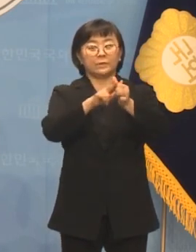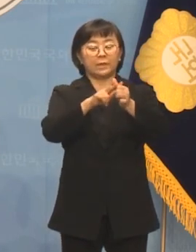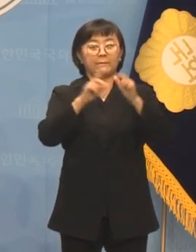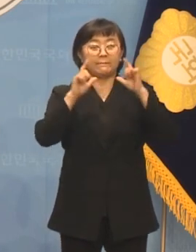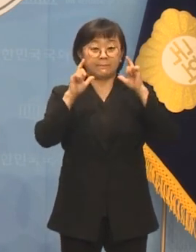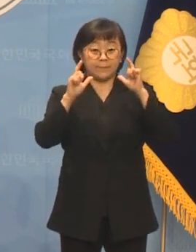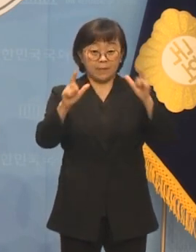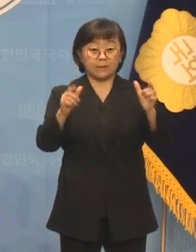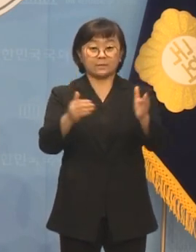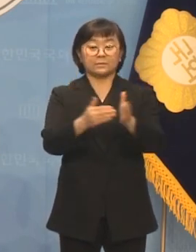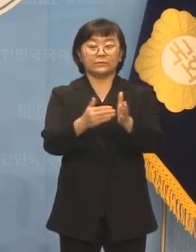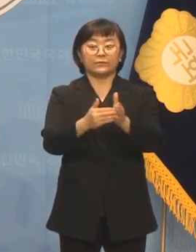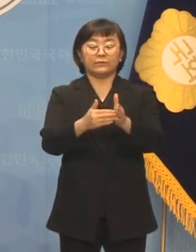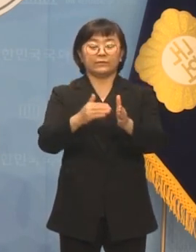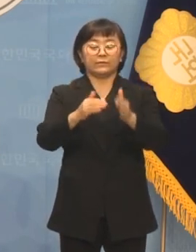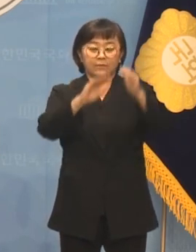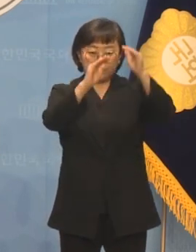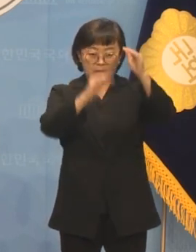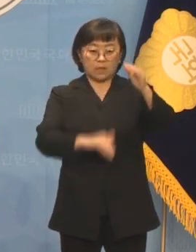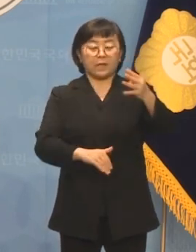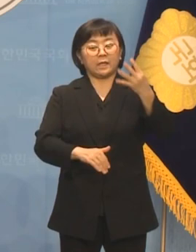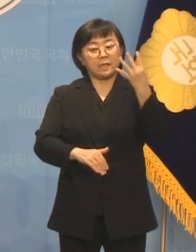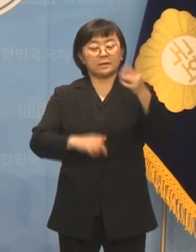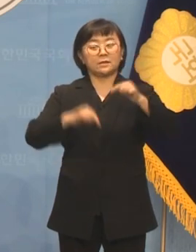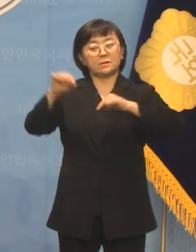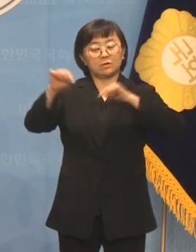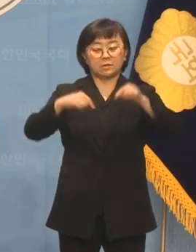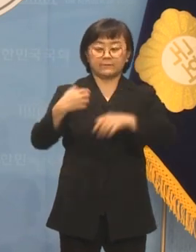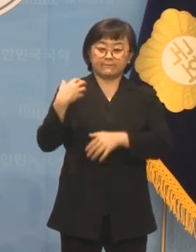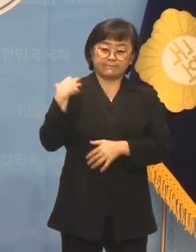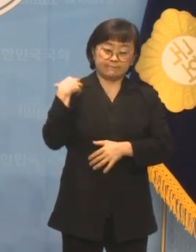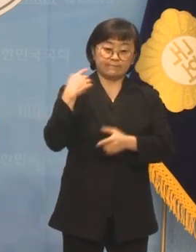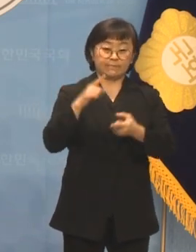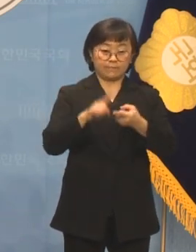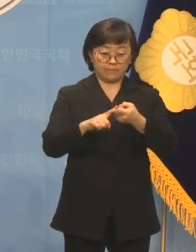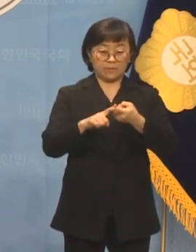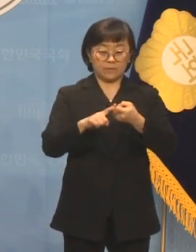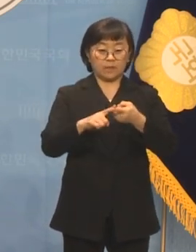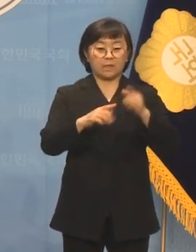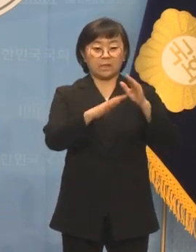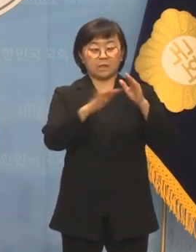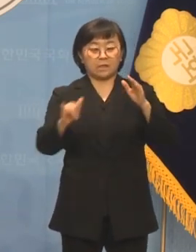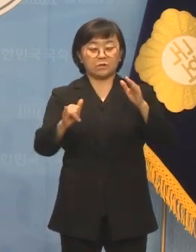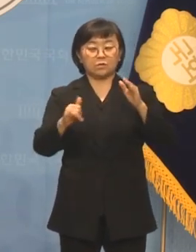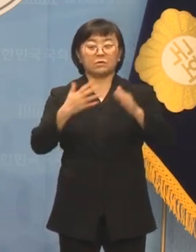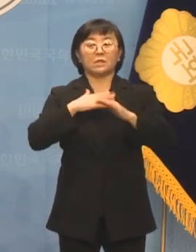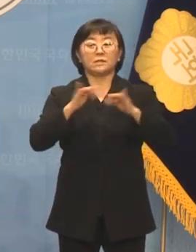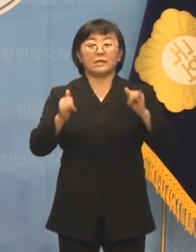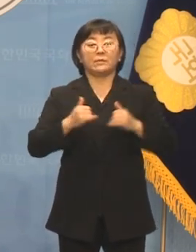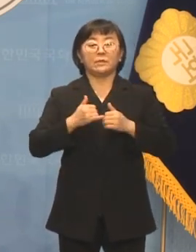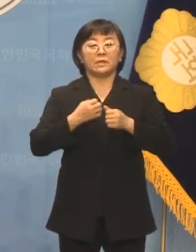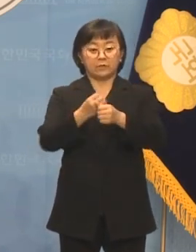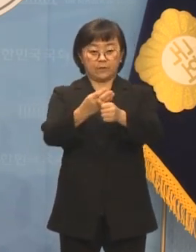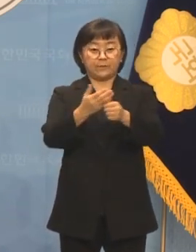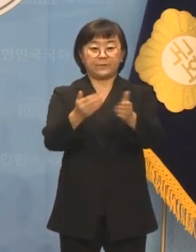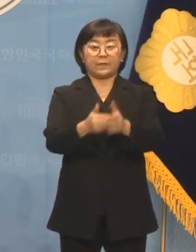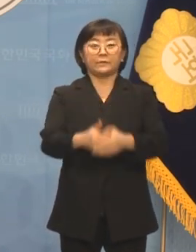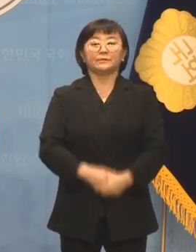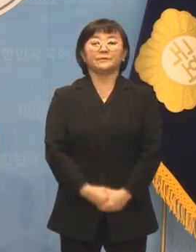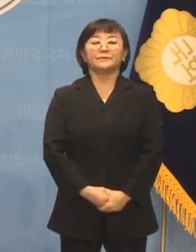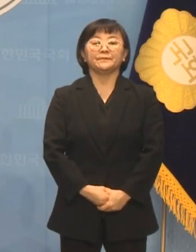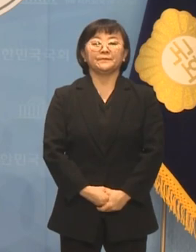밝히며 다음에 네 가지 정치적 사명을 가족, 지인분들께 말씀드렸습니다.